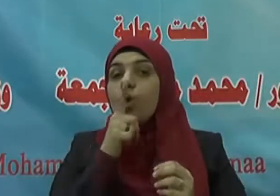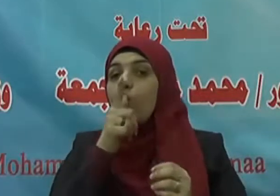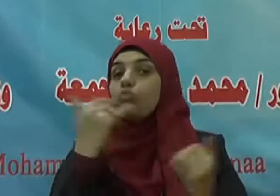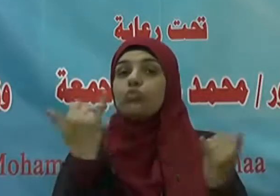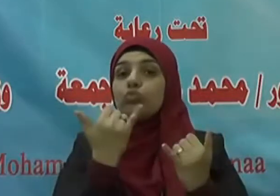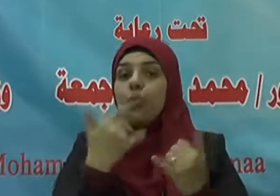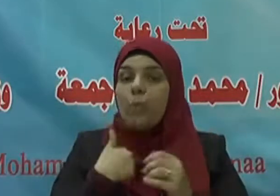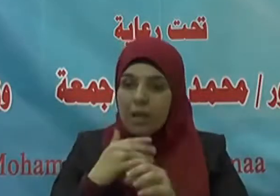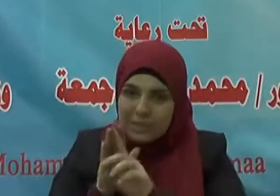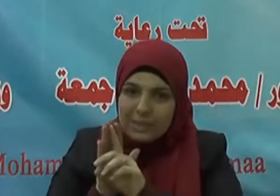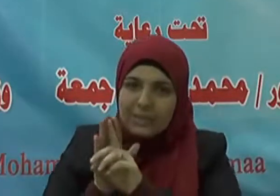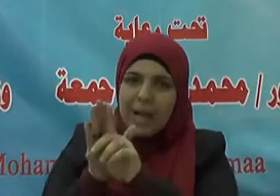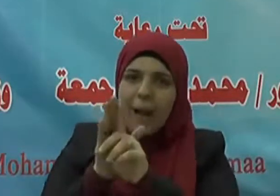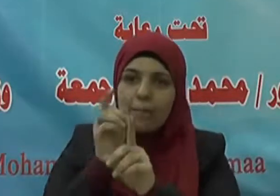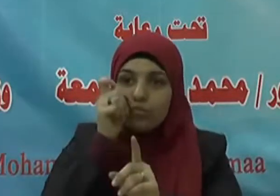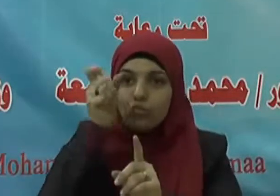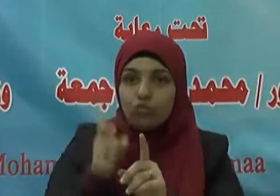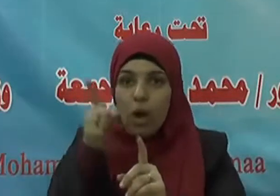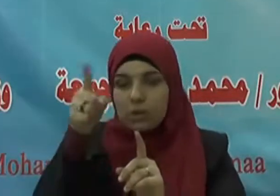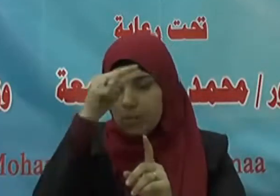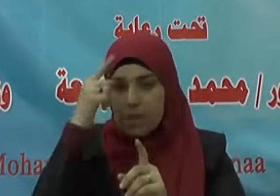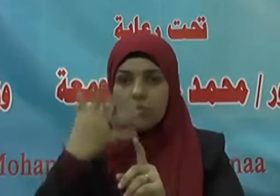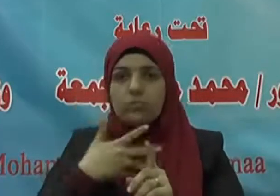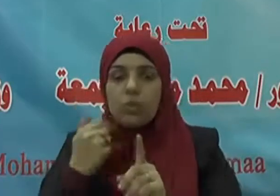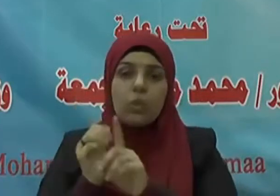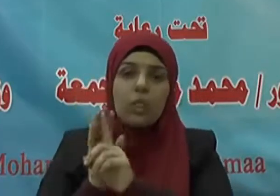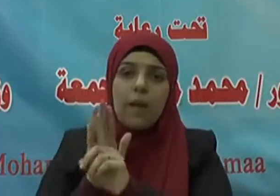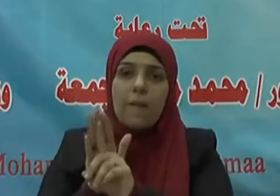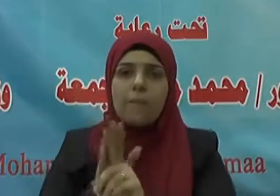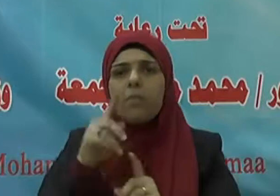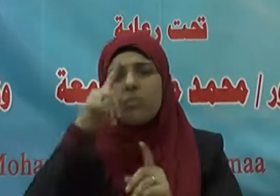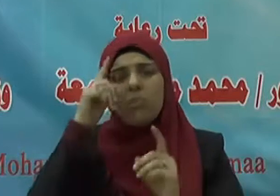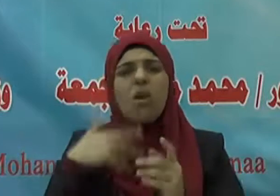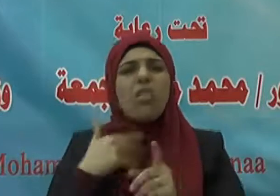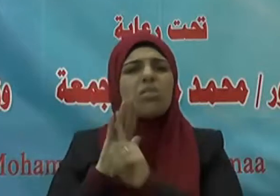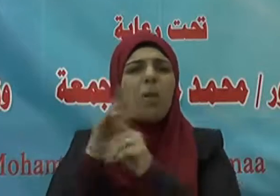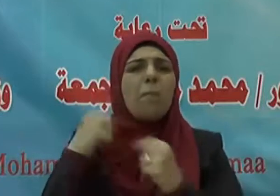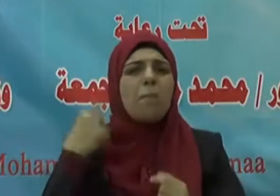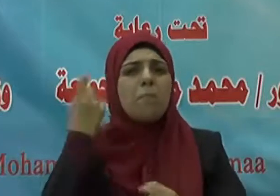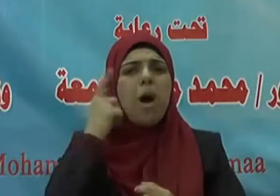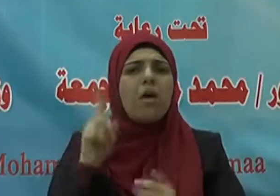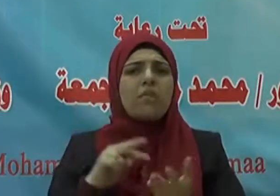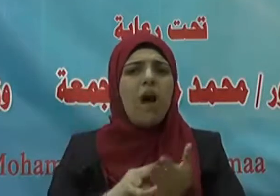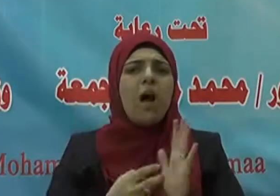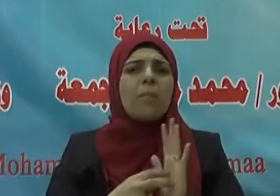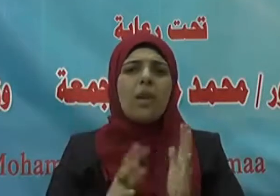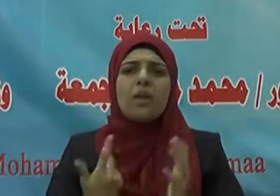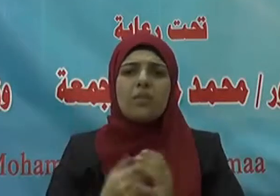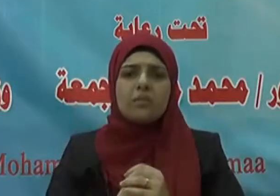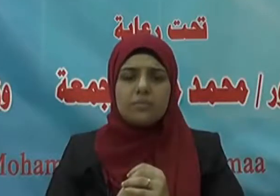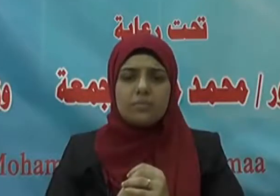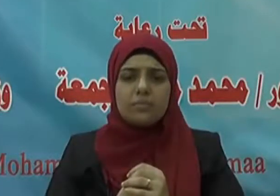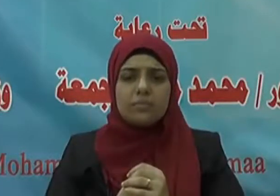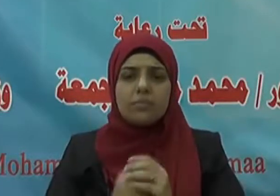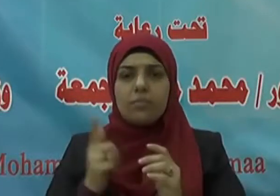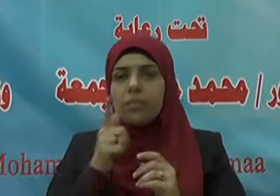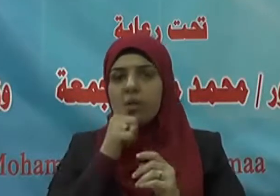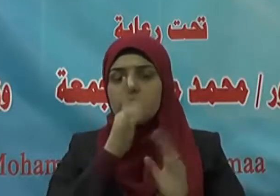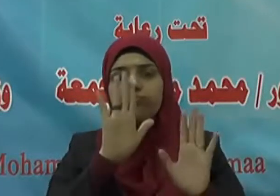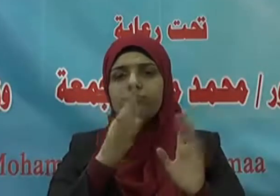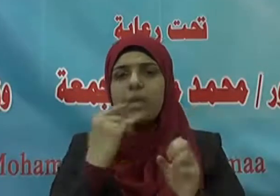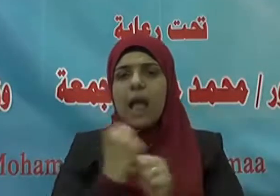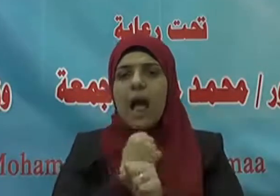يعين ذا الحاجة الملهوف قالوا فإن لم يجد قال